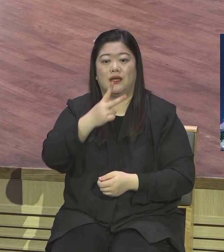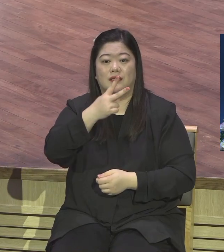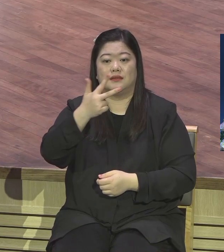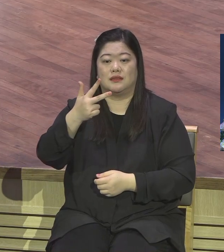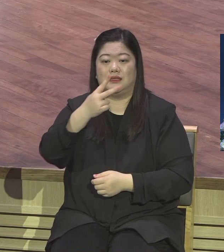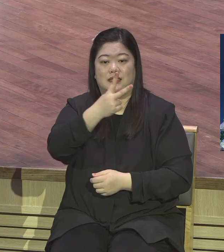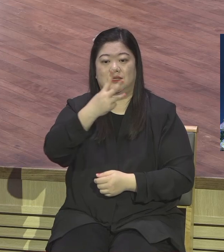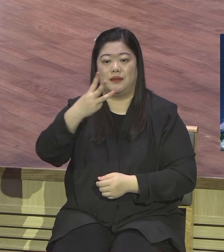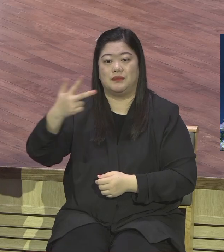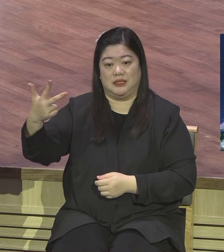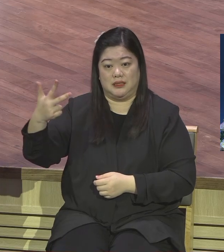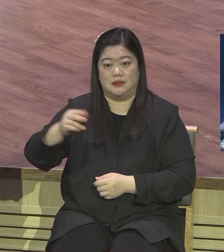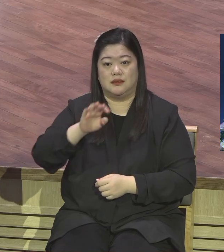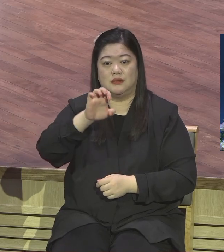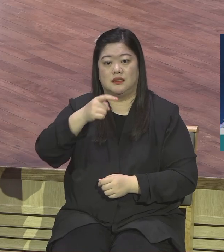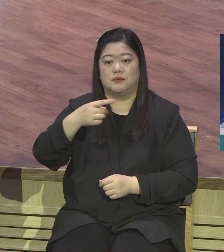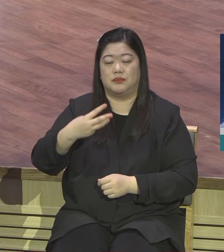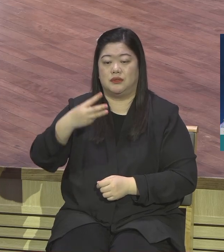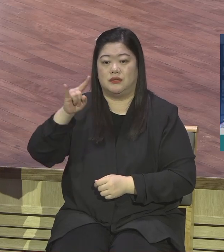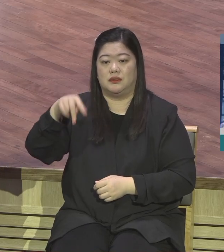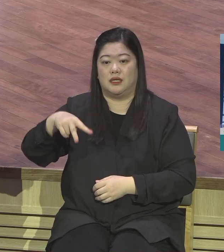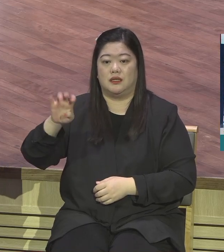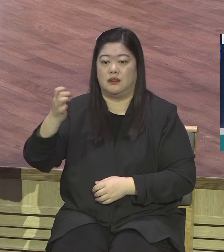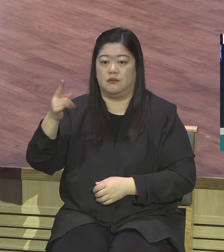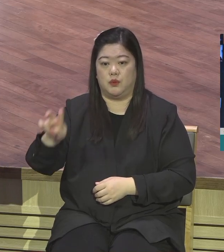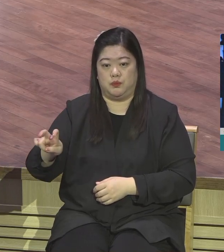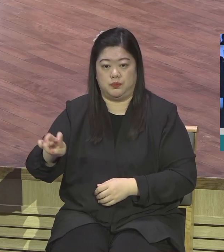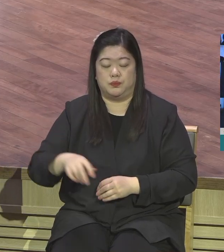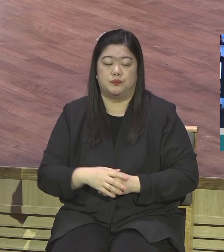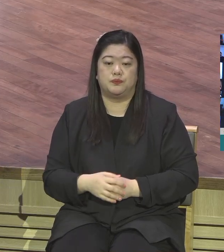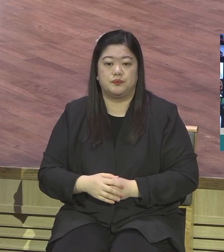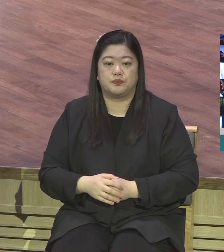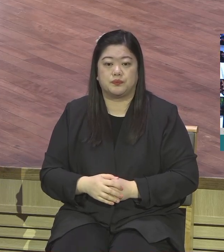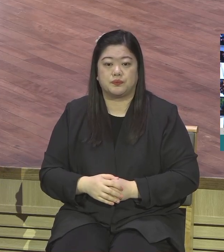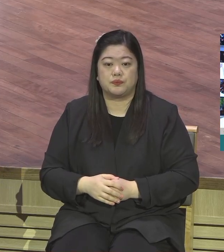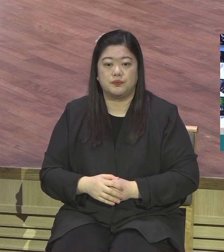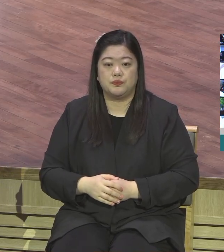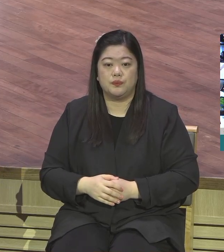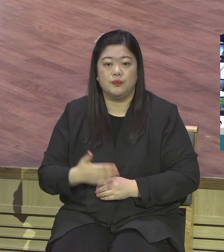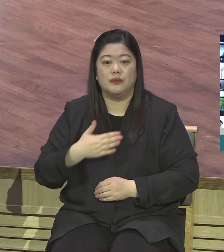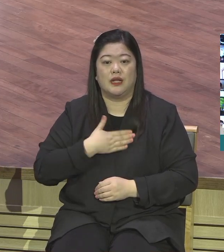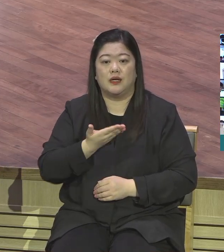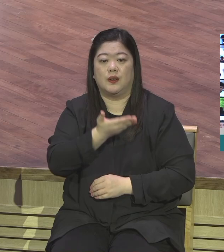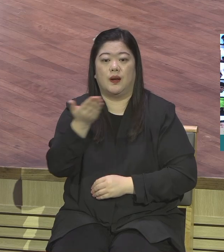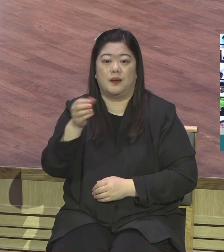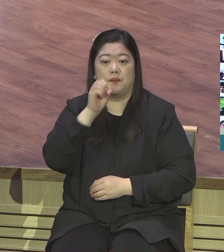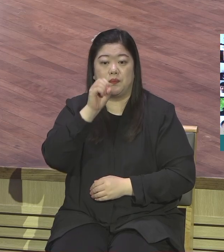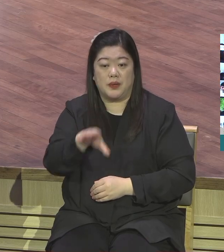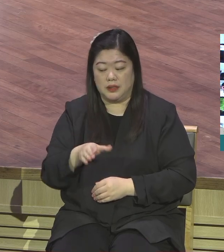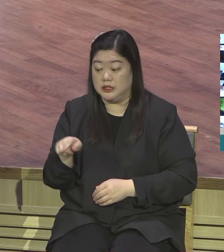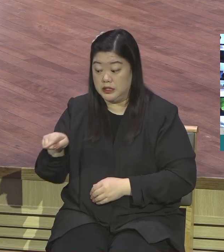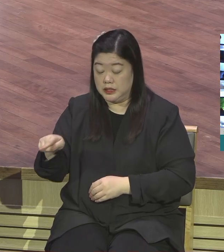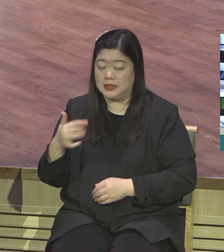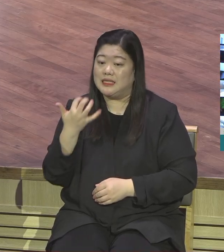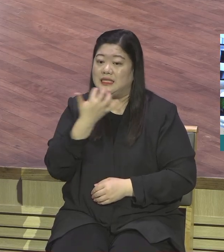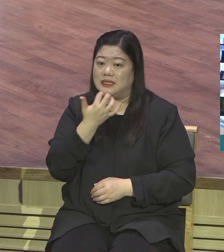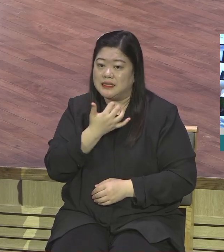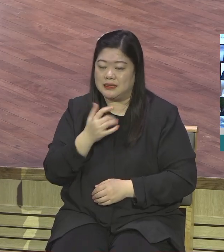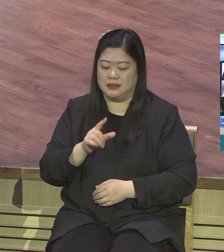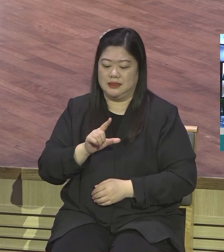18절 19절 봅니다 또 내가 내게 노니 너는 베드로라 내가 이 반석 위에 내 교회를